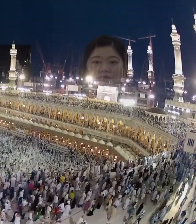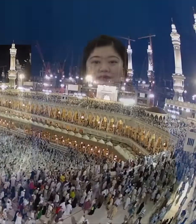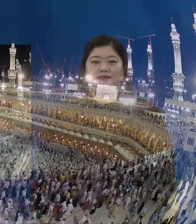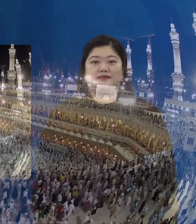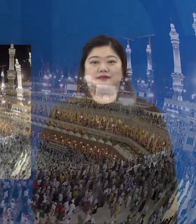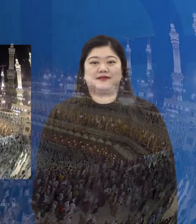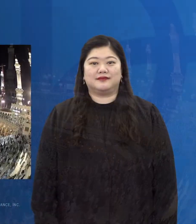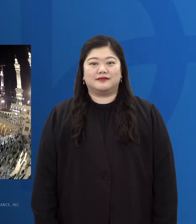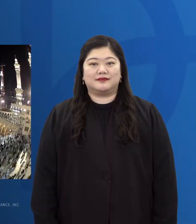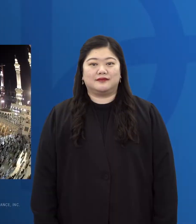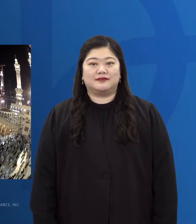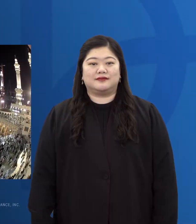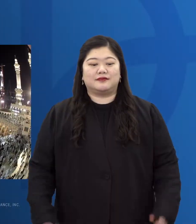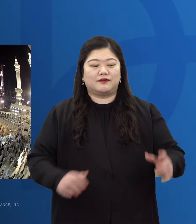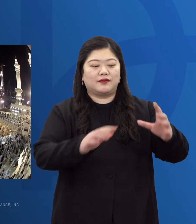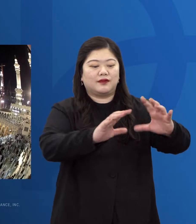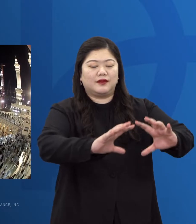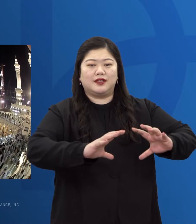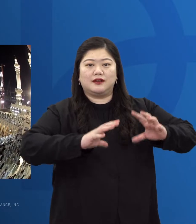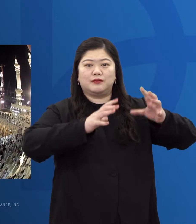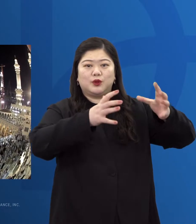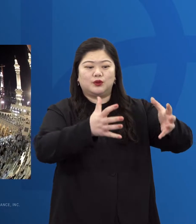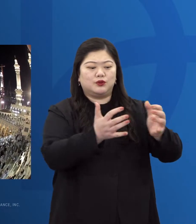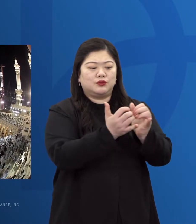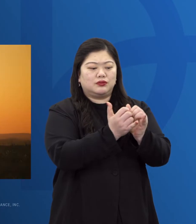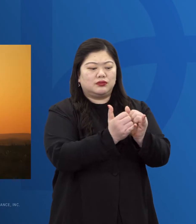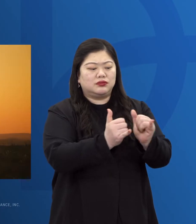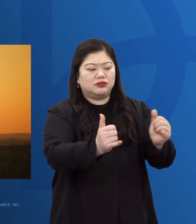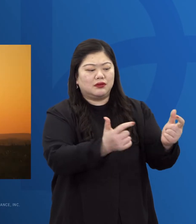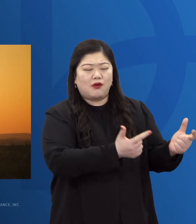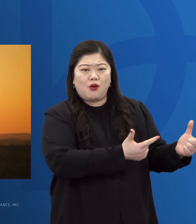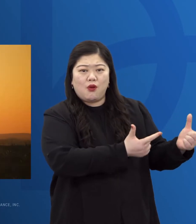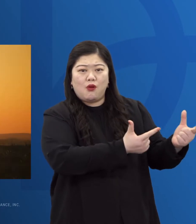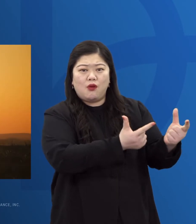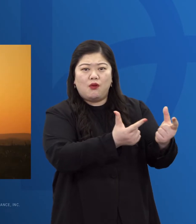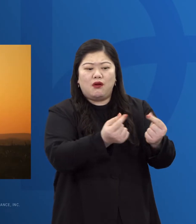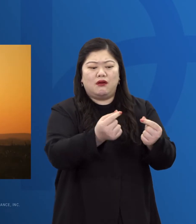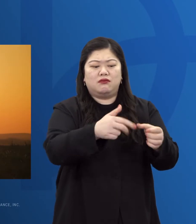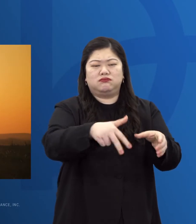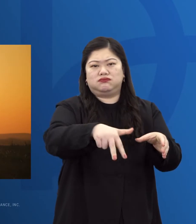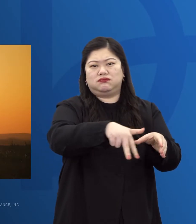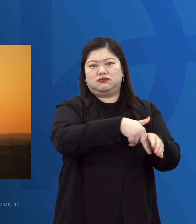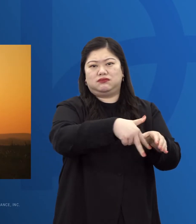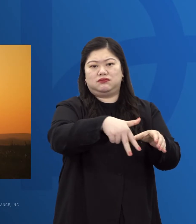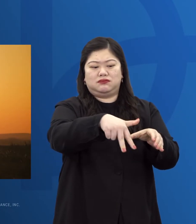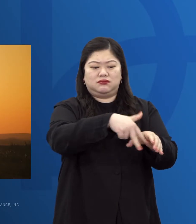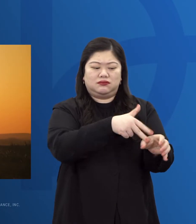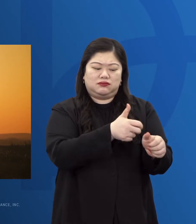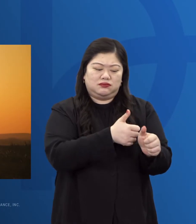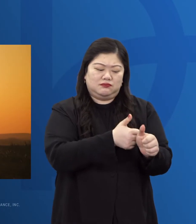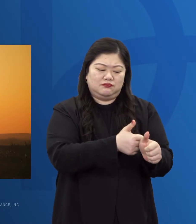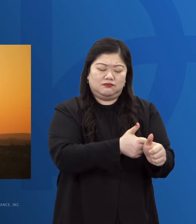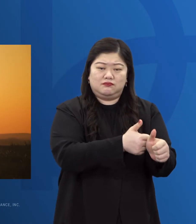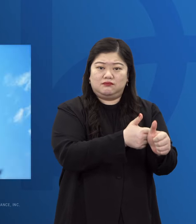세상 사람들 모두 종교를 따르고